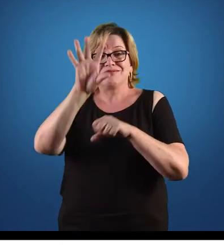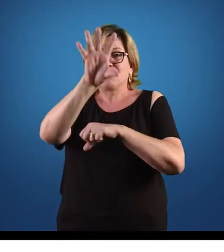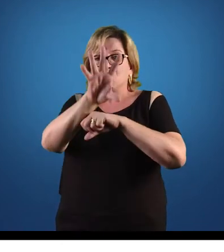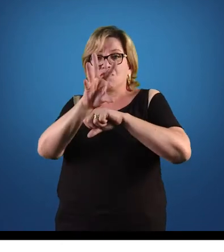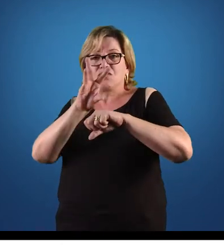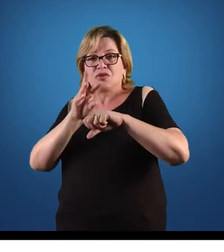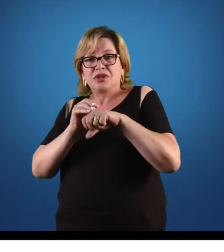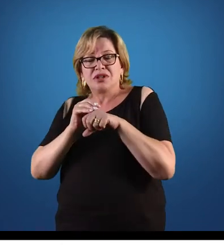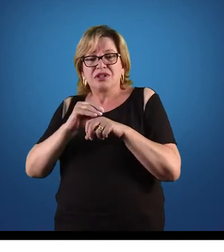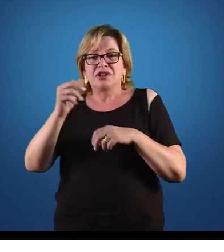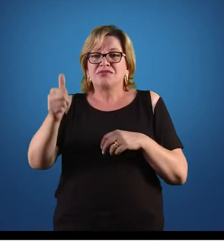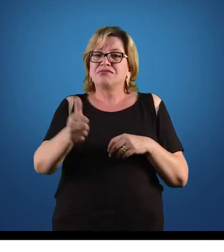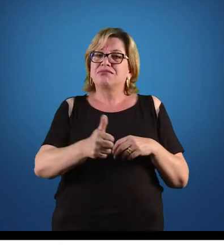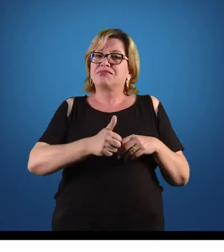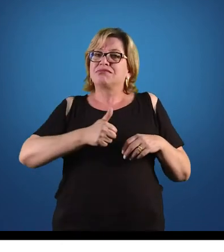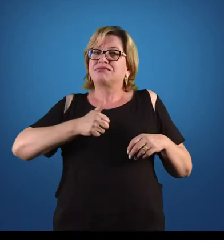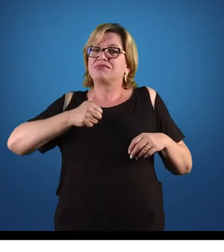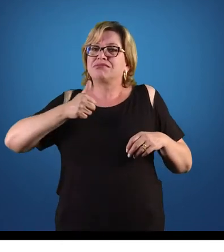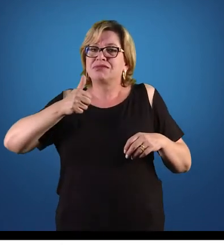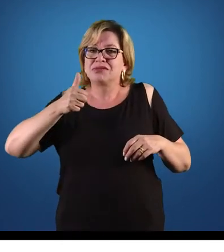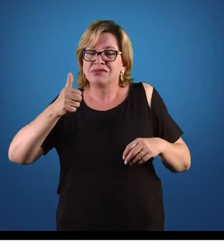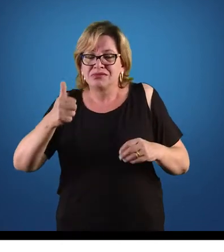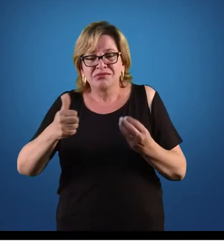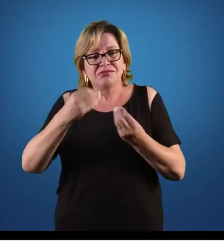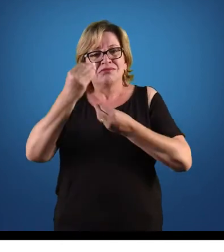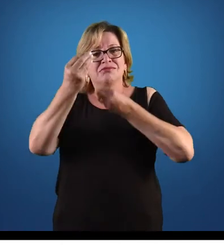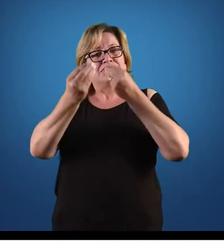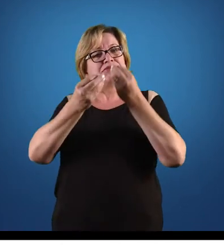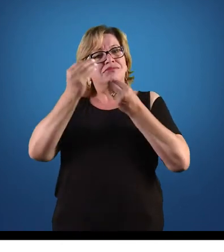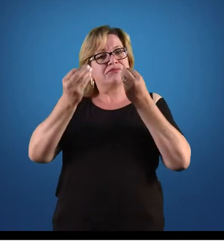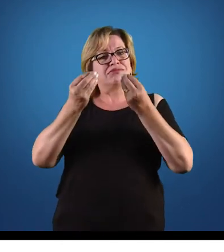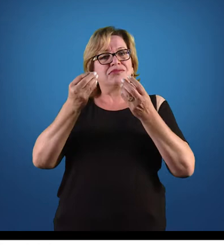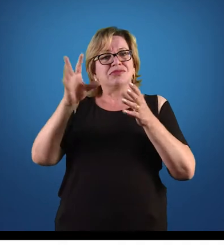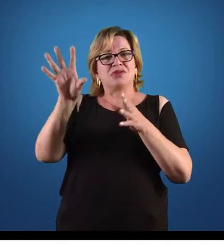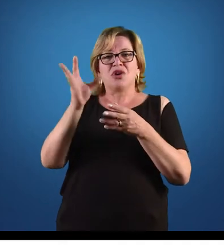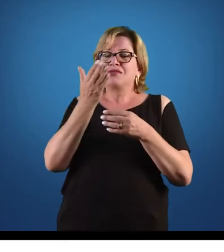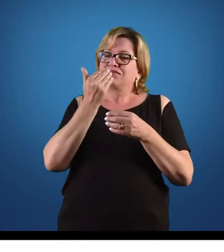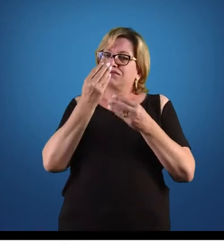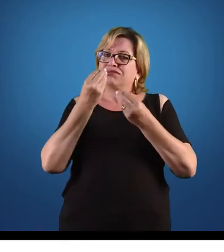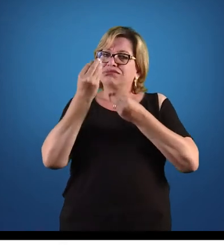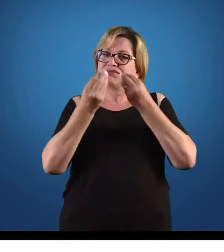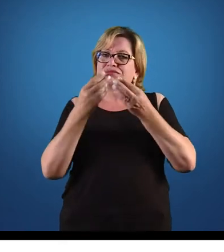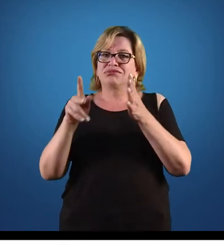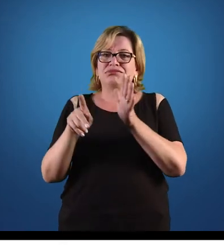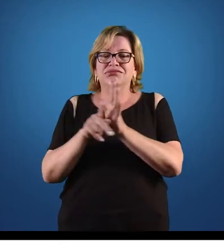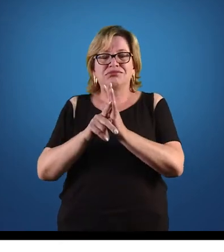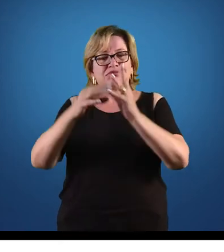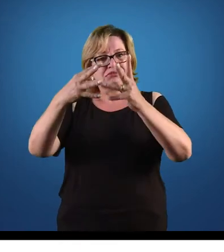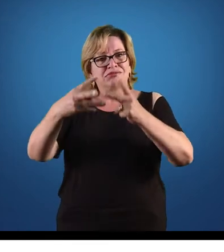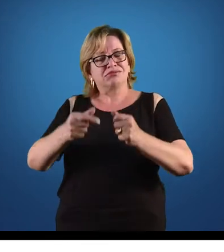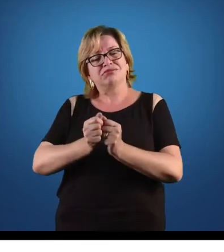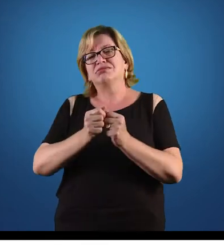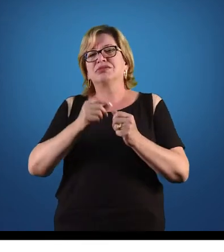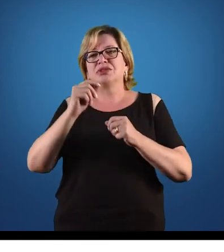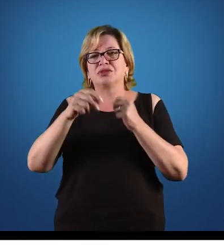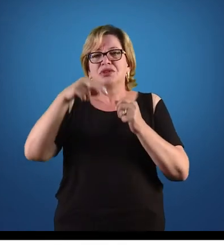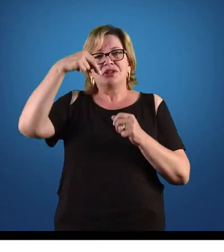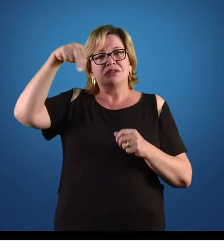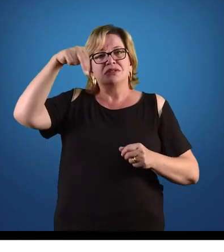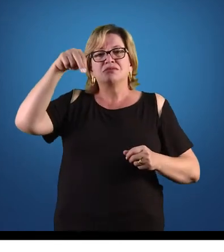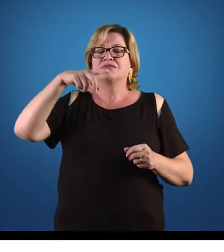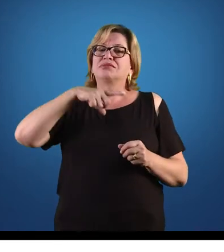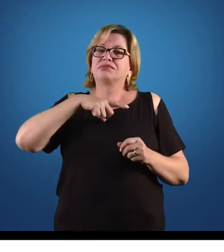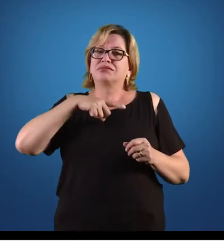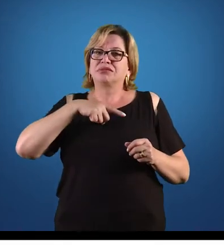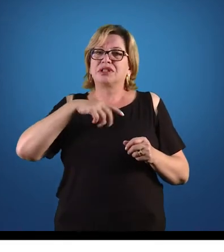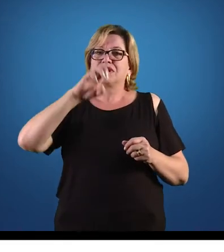e isso melhora a eficácia, melhora a eficiência da tomada de alimento, da alimentação como um todo. Então, os nematóides já tem